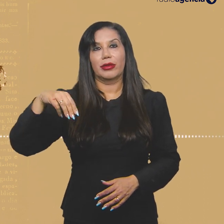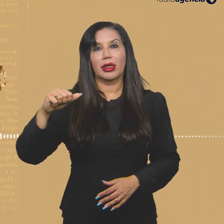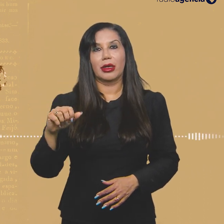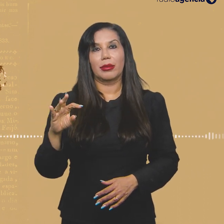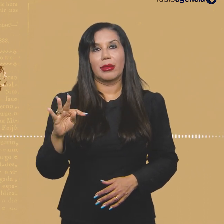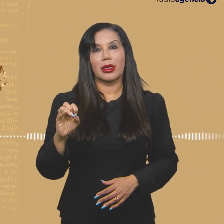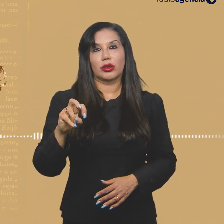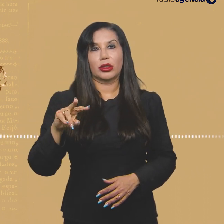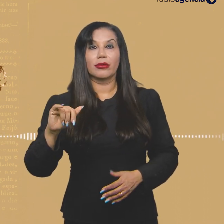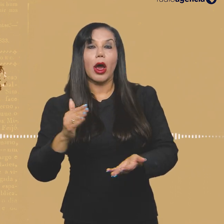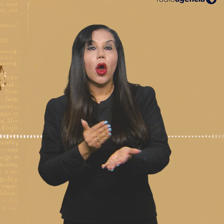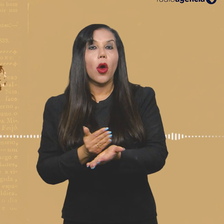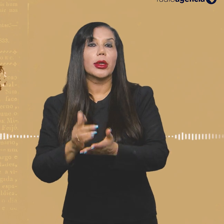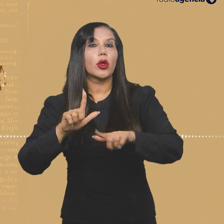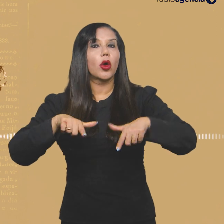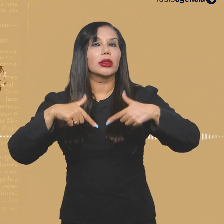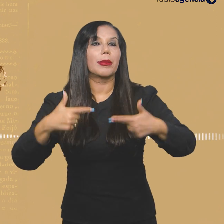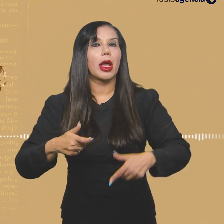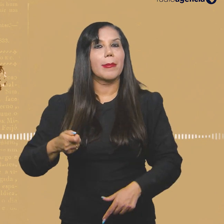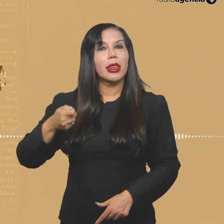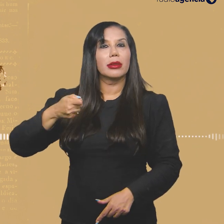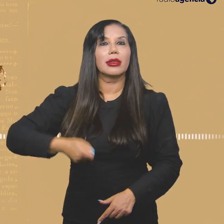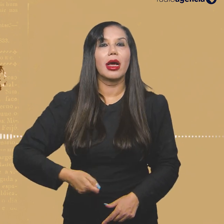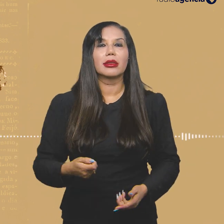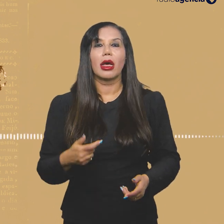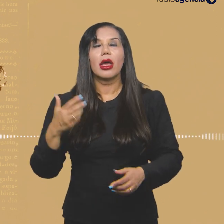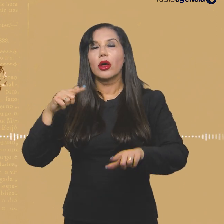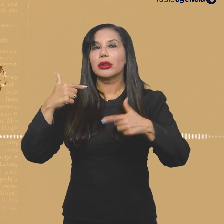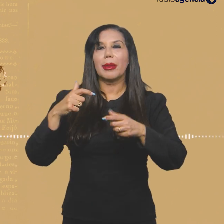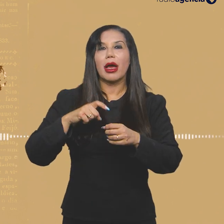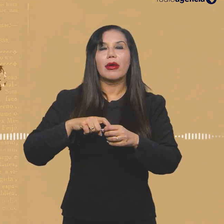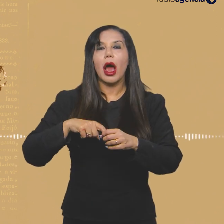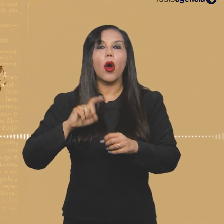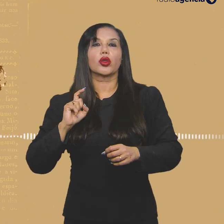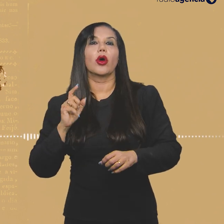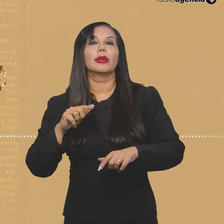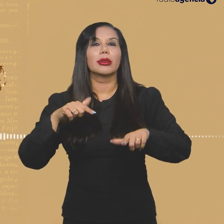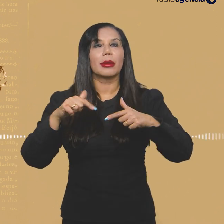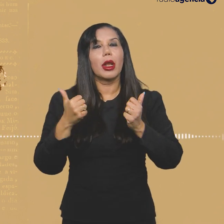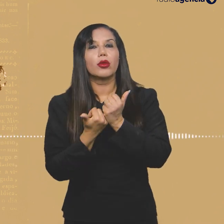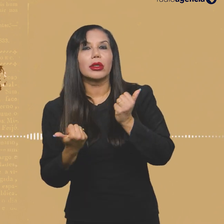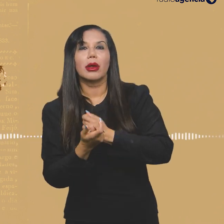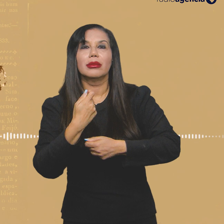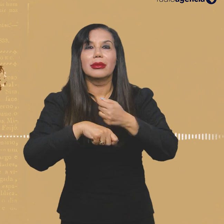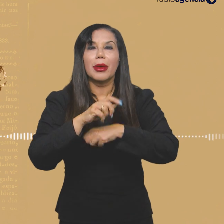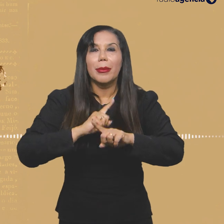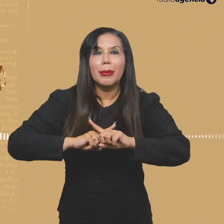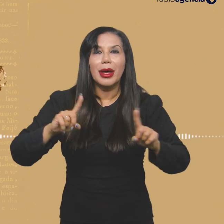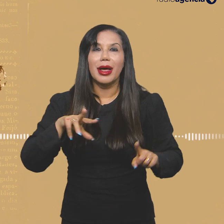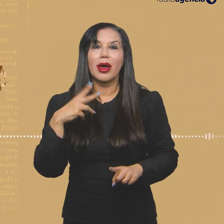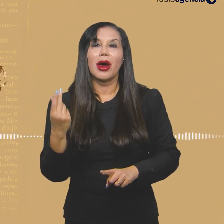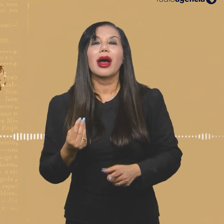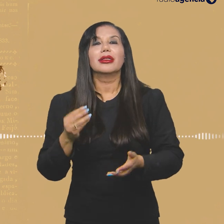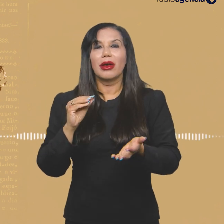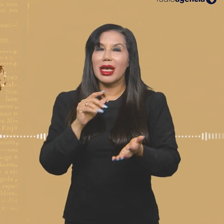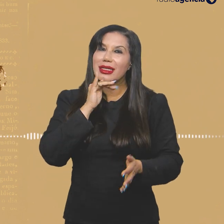começou como um trabalho de militância, o resto era frio e tal, trabalhei como auxiliar administrativo, dentre outras coisas. Mas eu acho